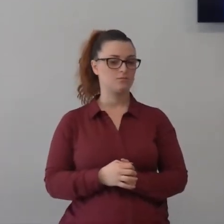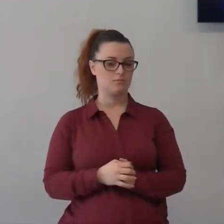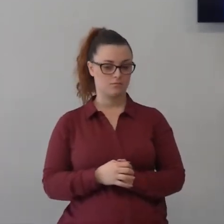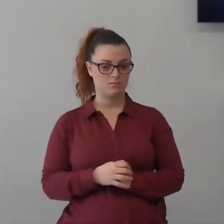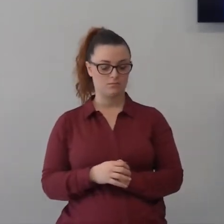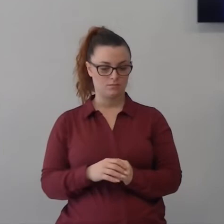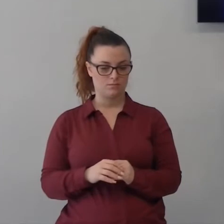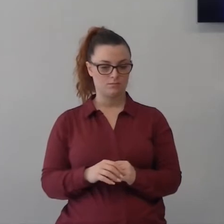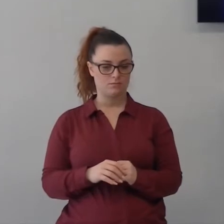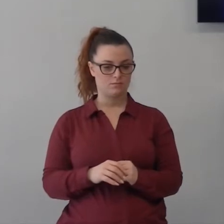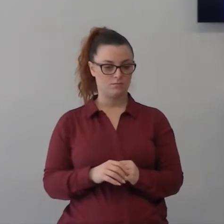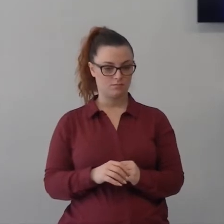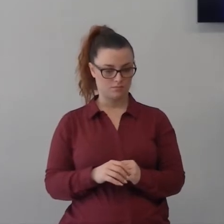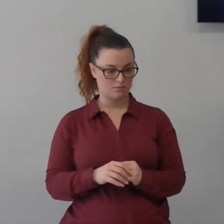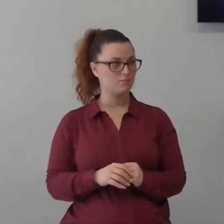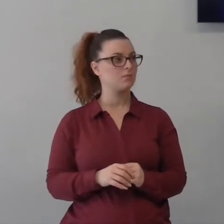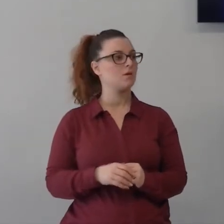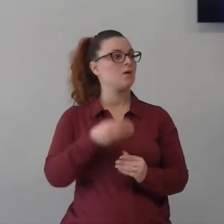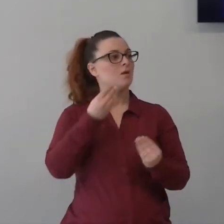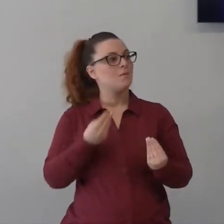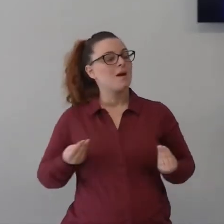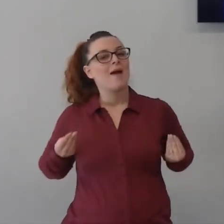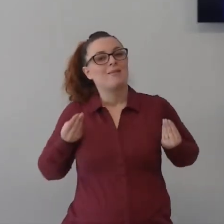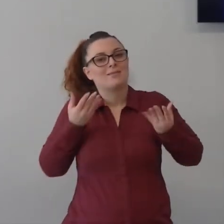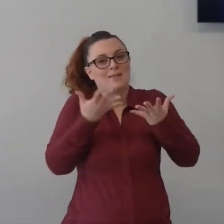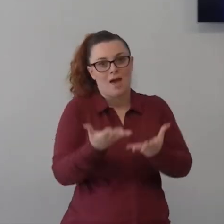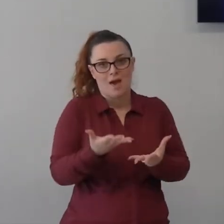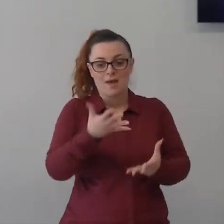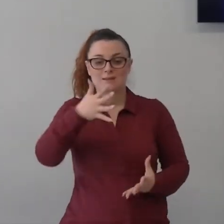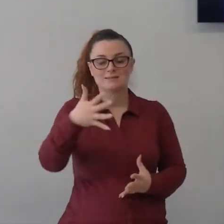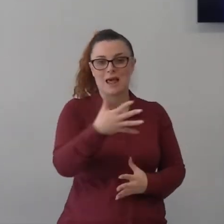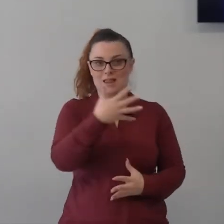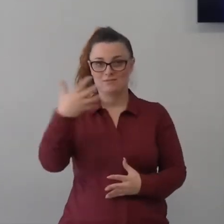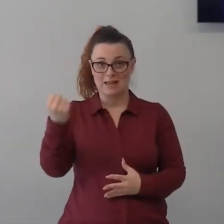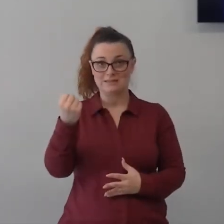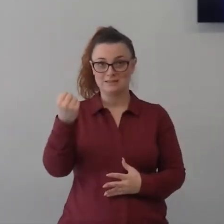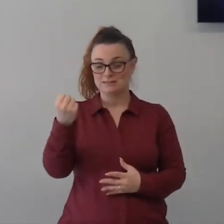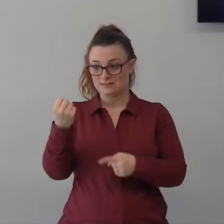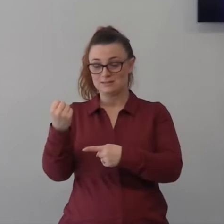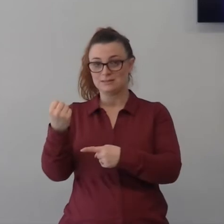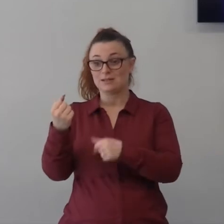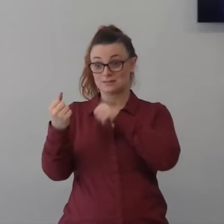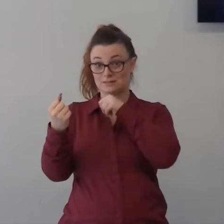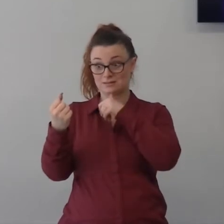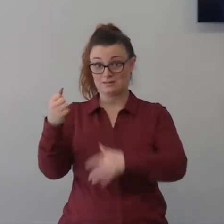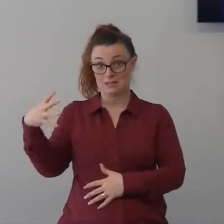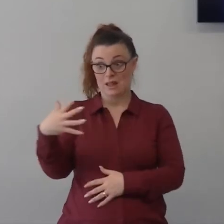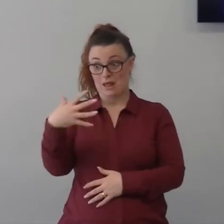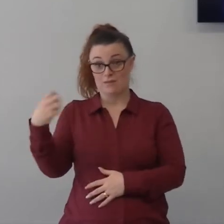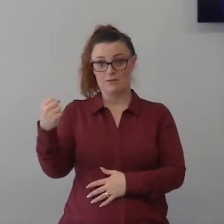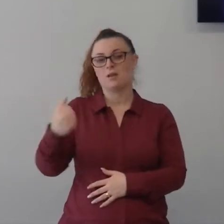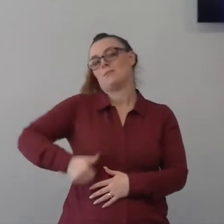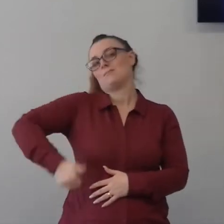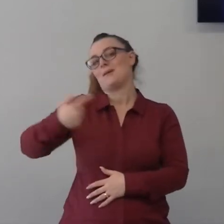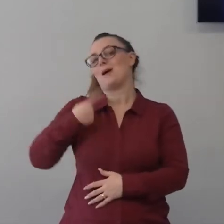perché per portare salvezza Gesù dovrà arrivare nella parca dei discepoli per portare la calma ma questo lo vedremo al prossimo